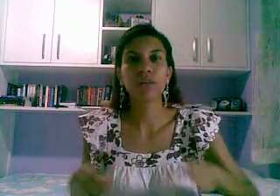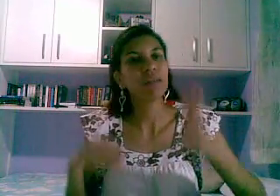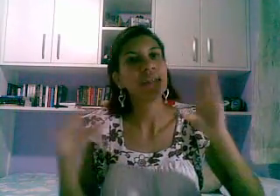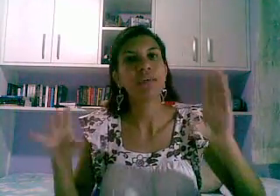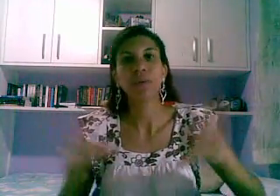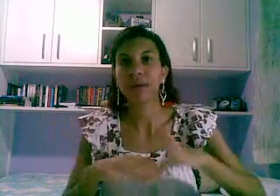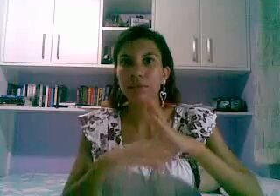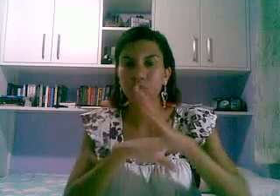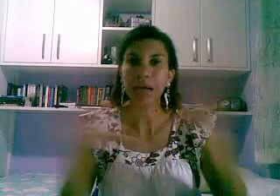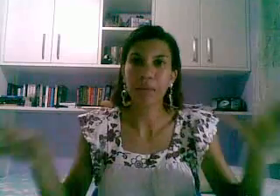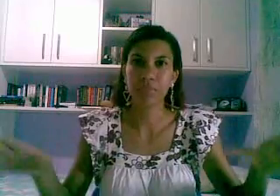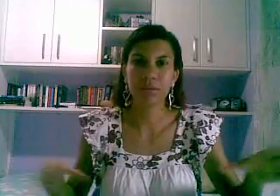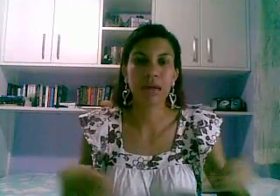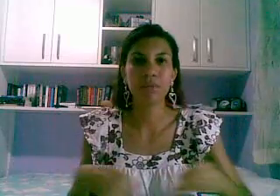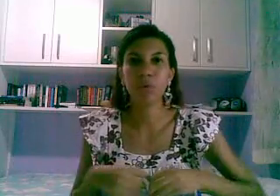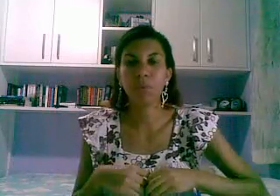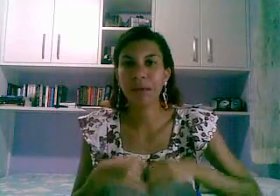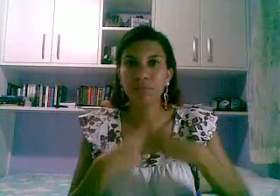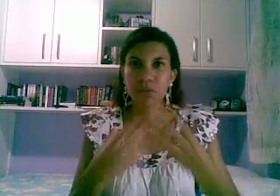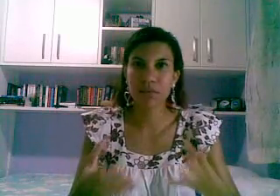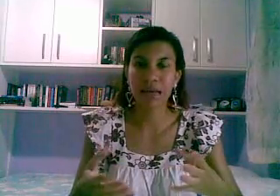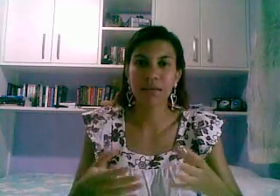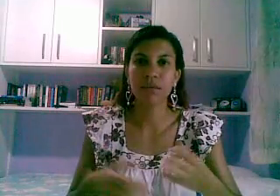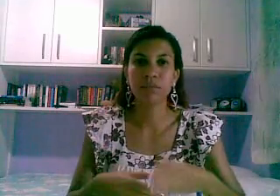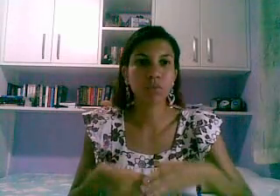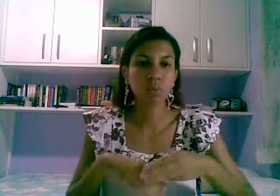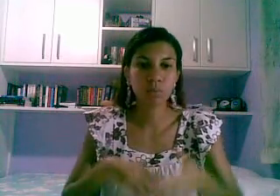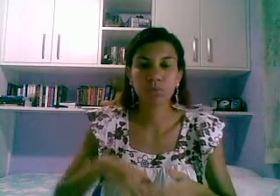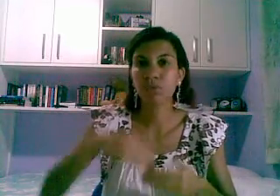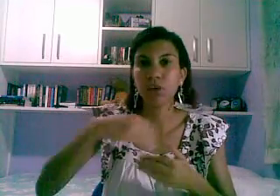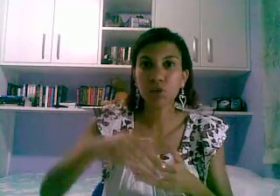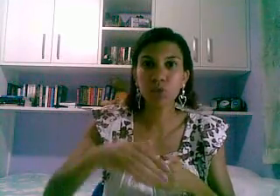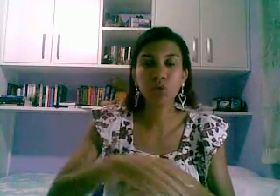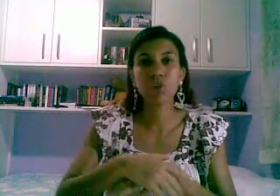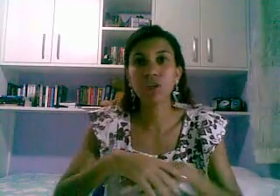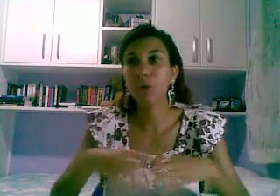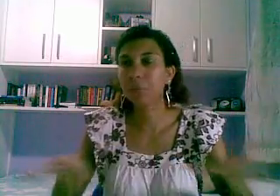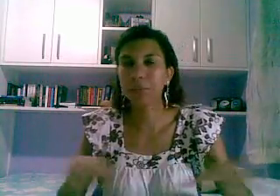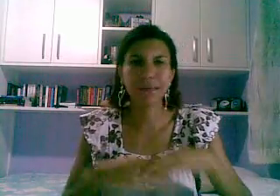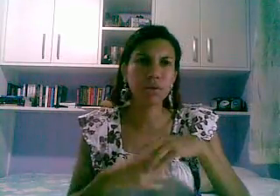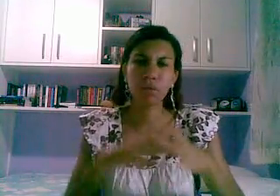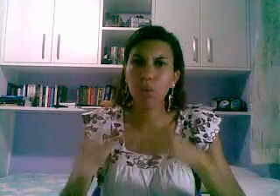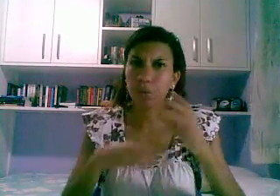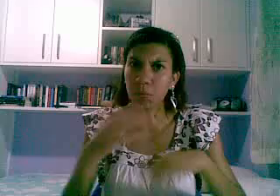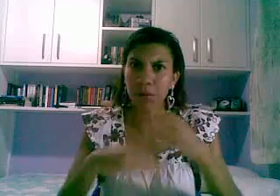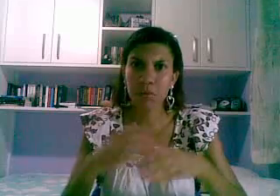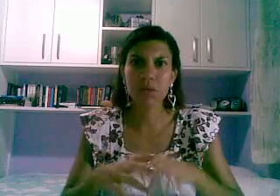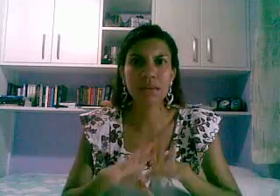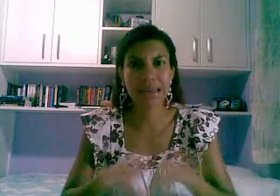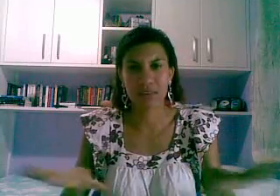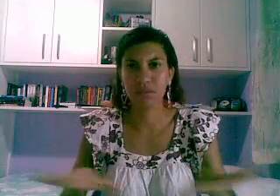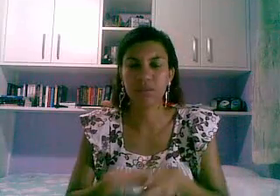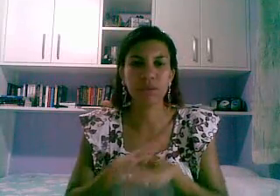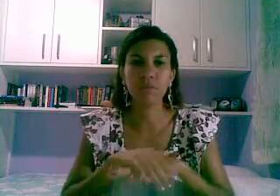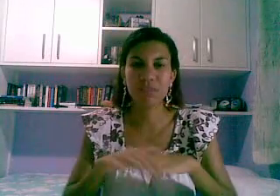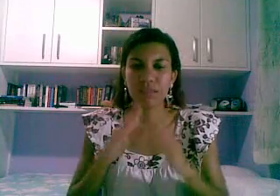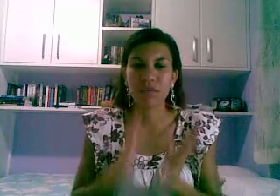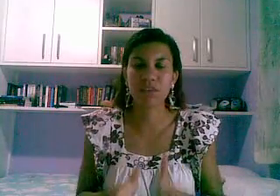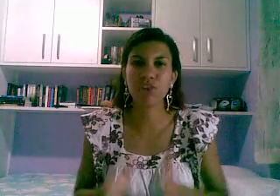tá valendo de capa, tá, deu palavra cruzada fechou no dia o primeiro ou alguma coisa leva então assim, vai